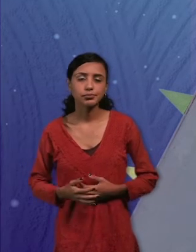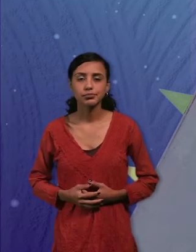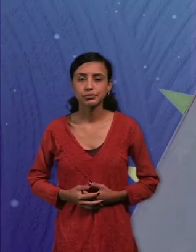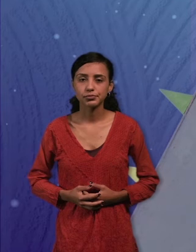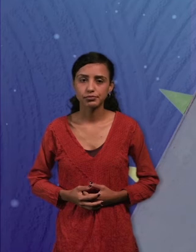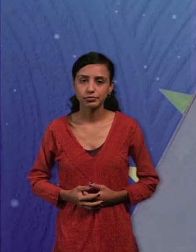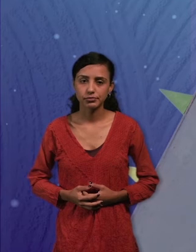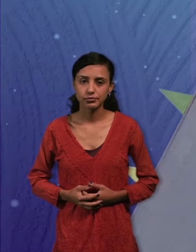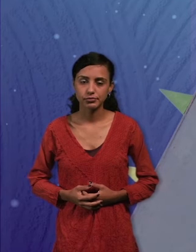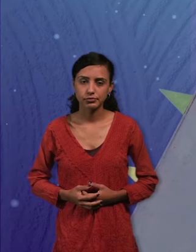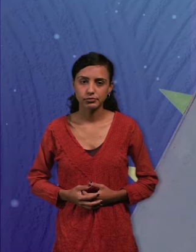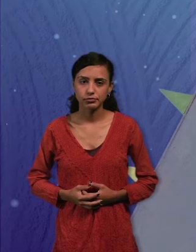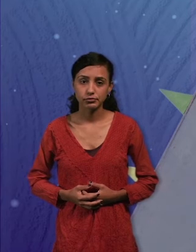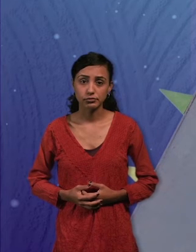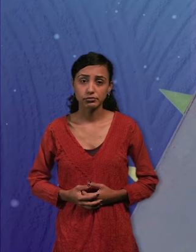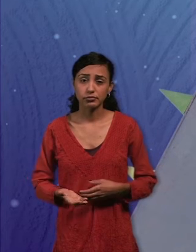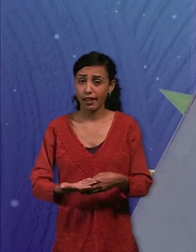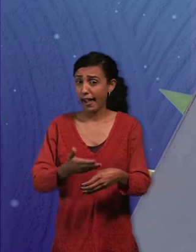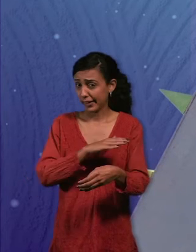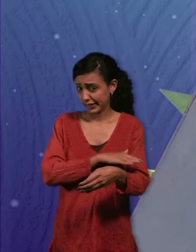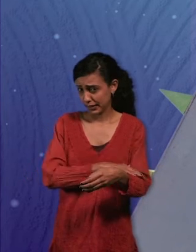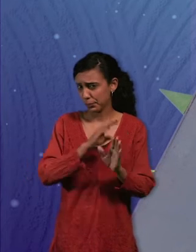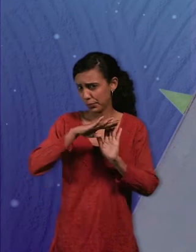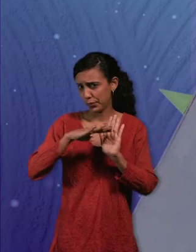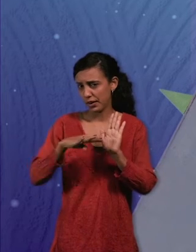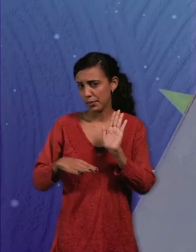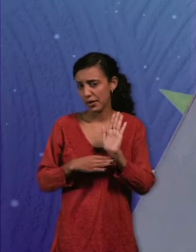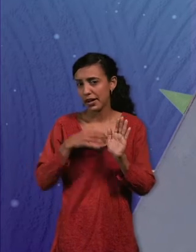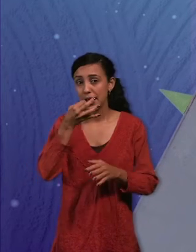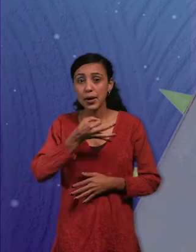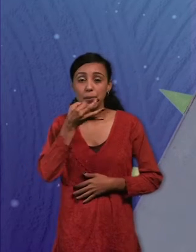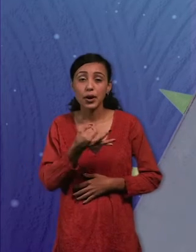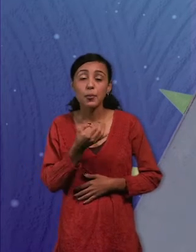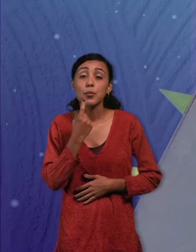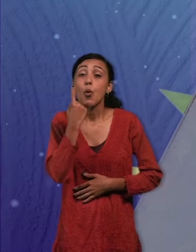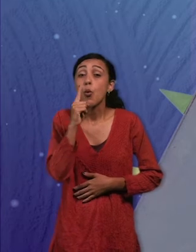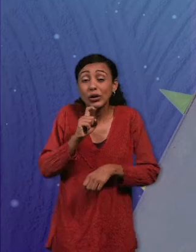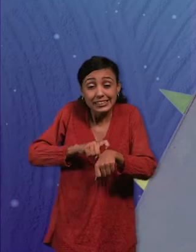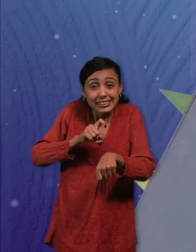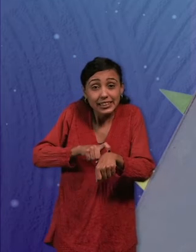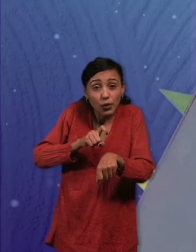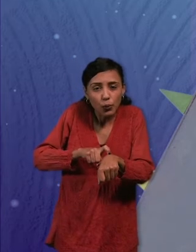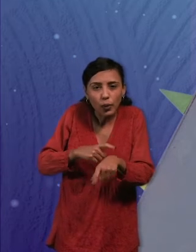En una visita anterior a Animateca, hablamos que para hacer un segundo de animación, necesitamos 30